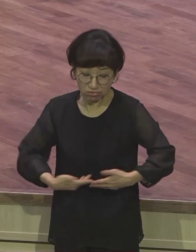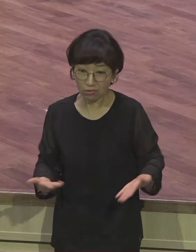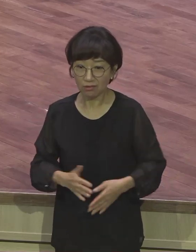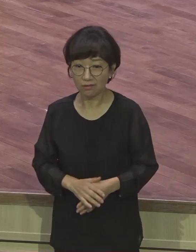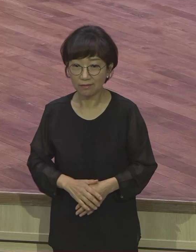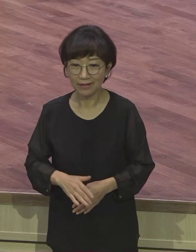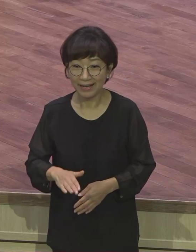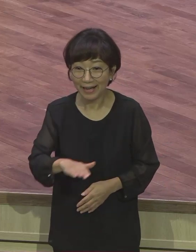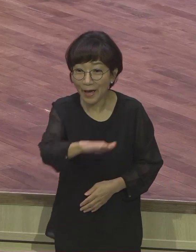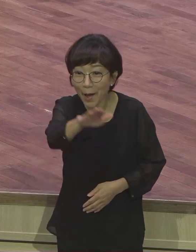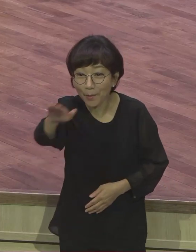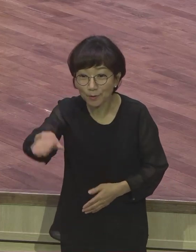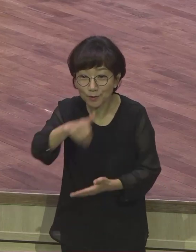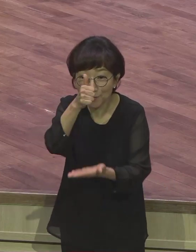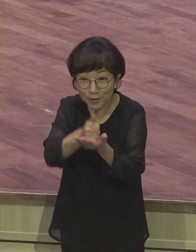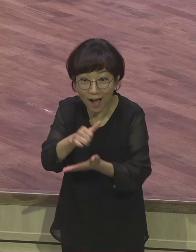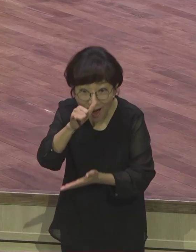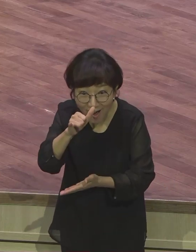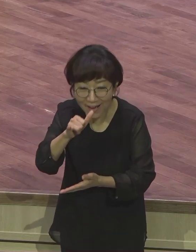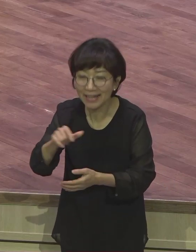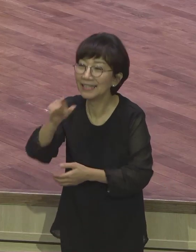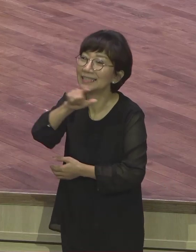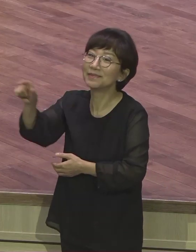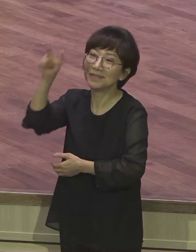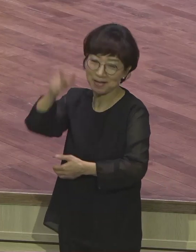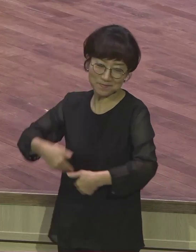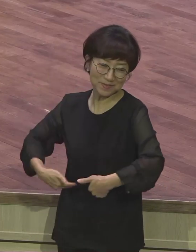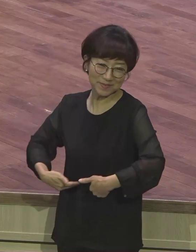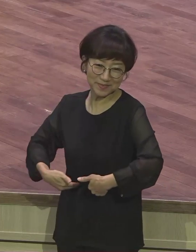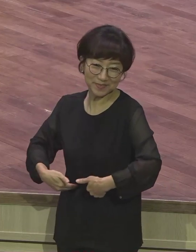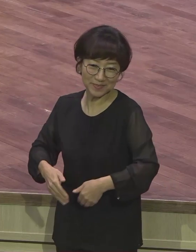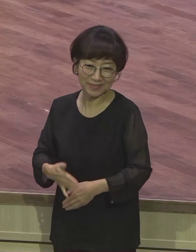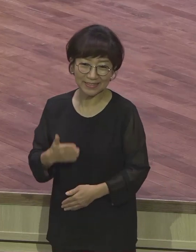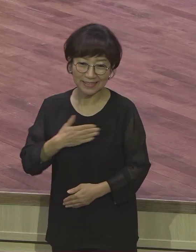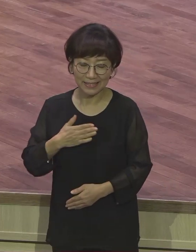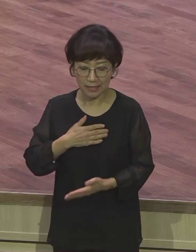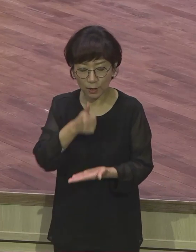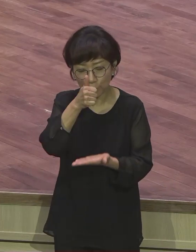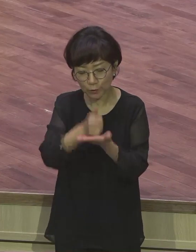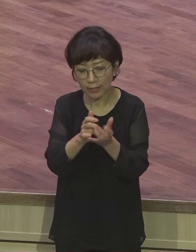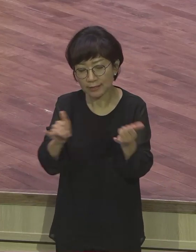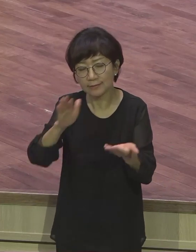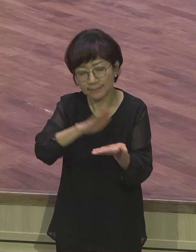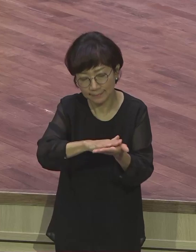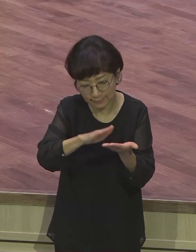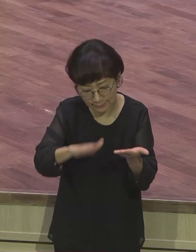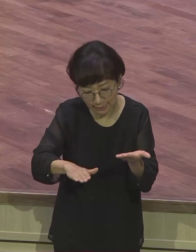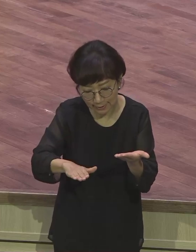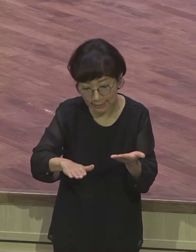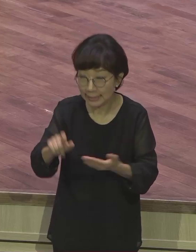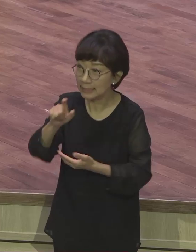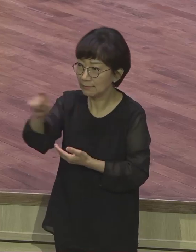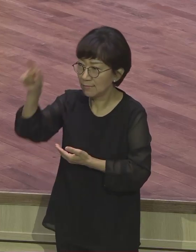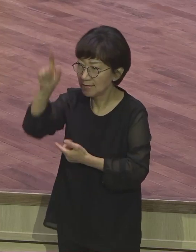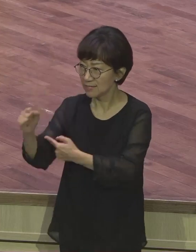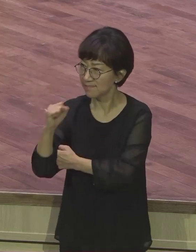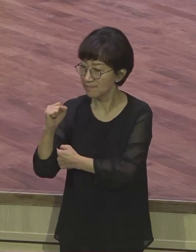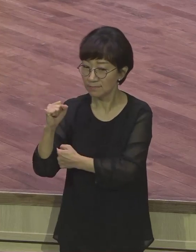아무도 없는데 안 믿기 때문에 십자가 필요없어. 나는 죄인입니다 하는 사람에게 십자가 효능이 나타나. 십자가